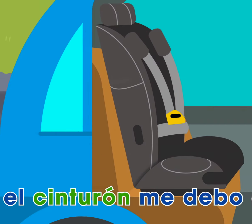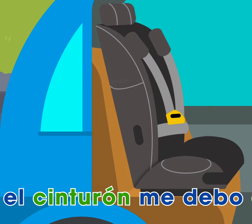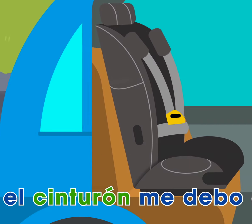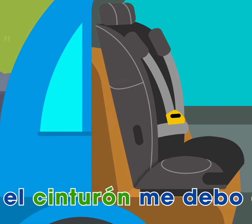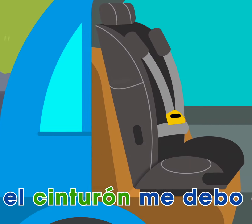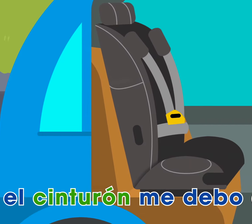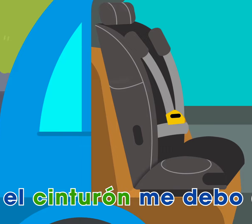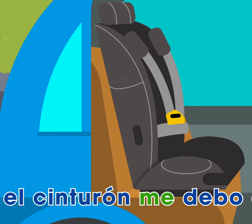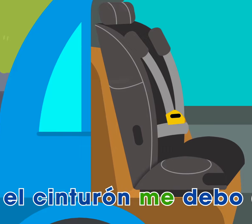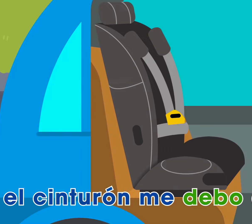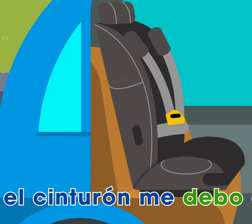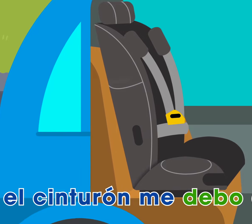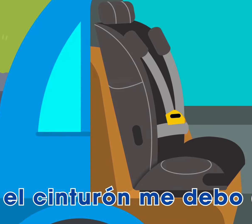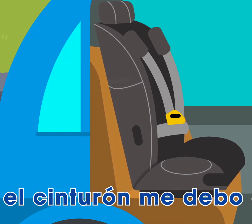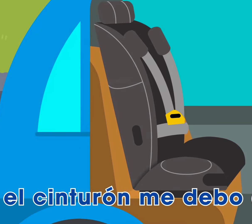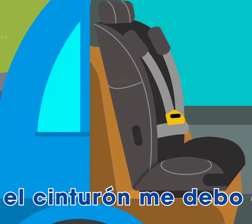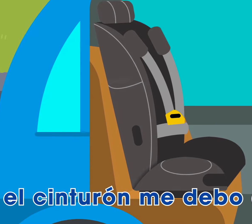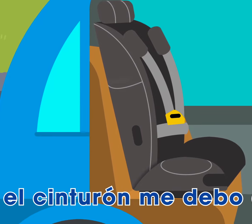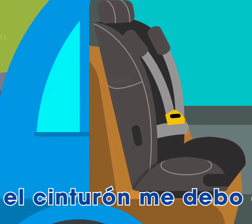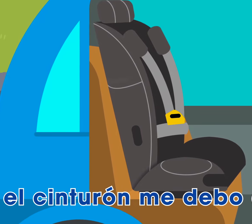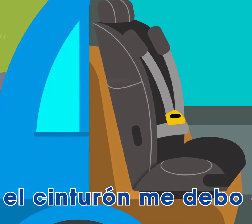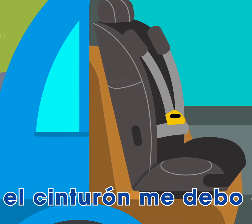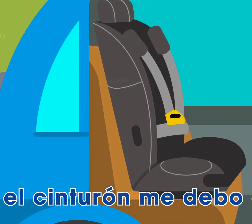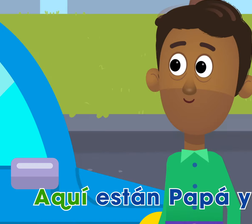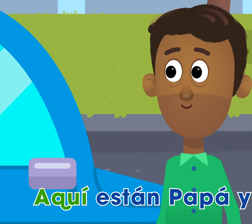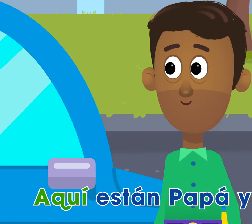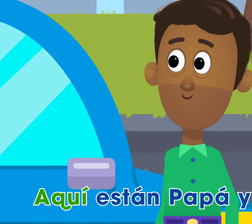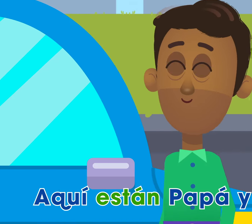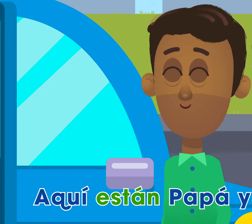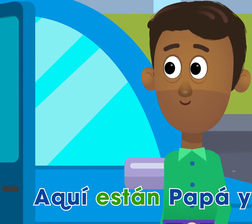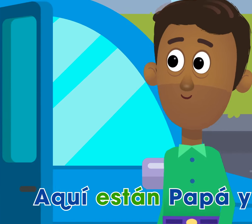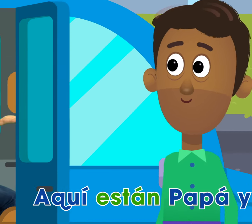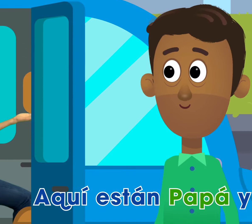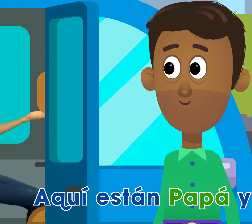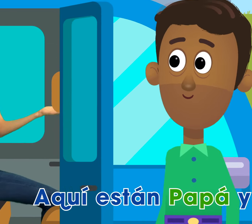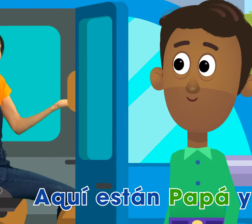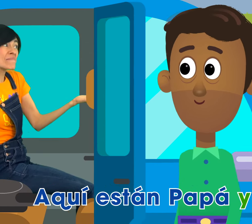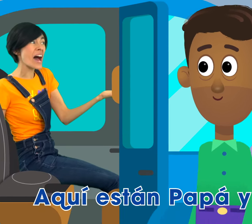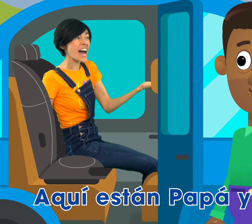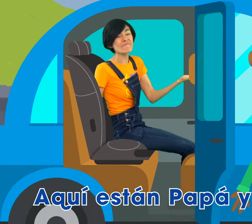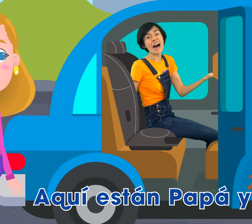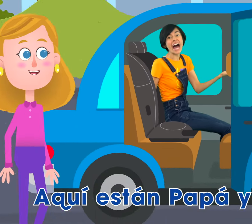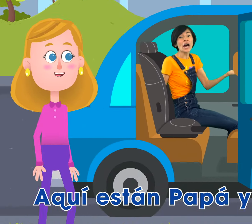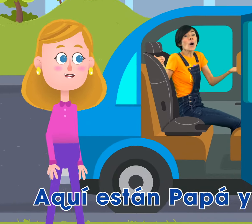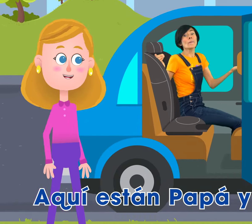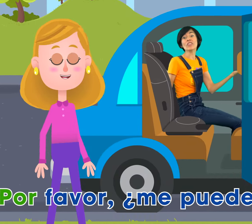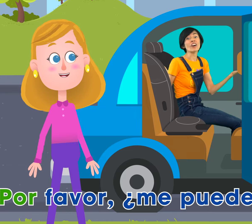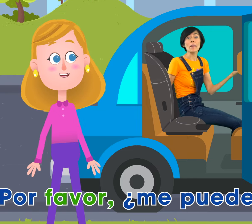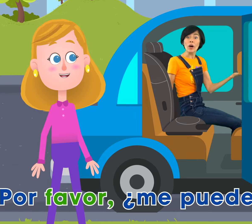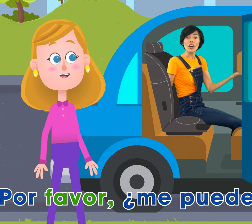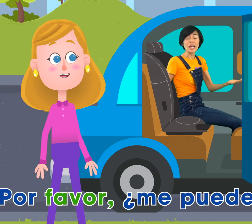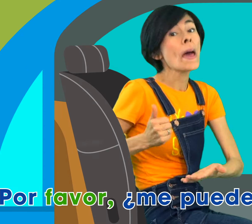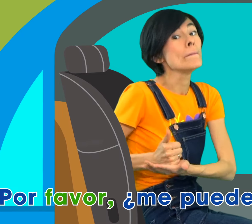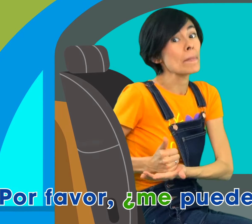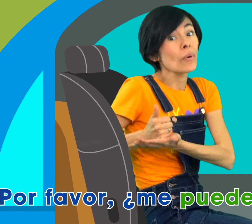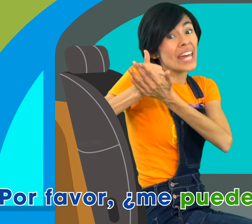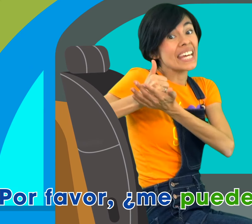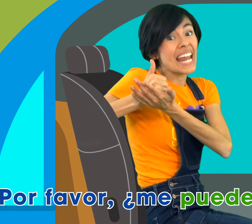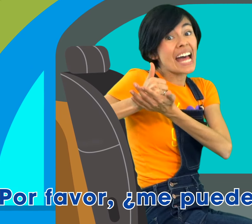cinturón me debo abrochar, aquí están papá y mamá, por favor, ¿me pueden